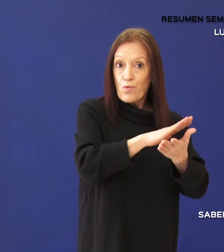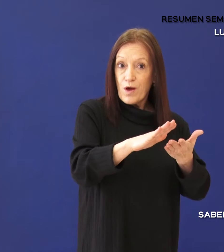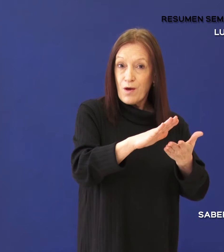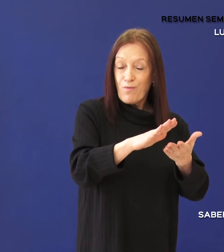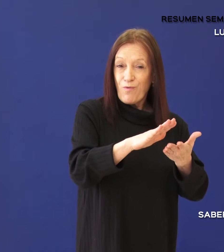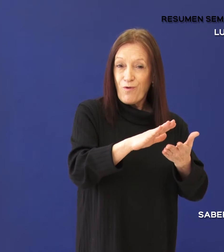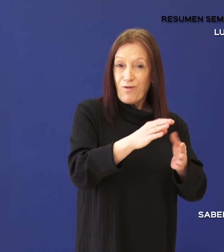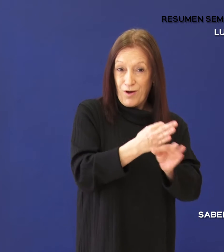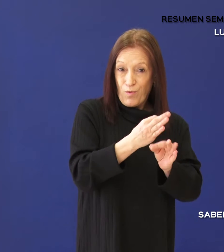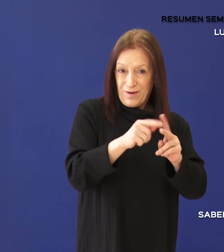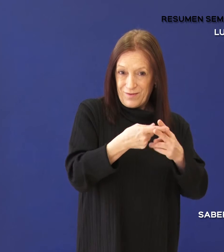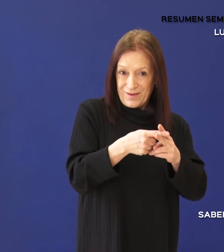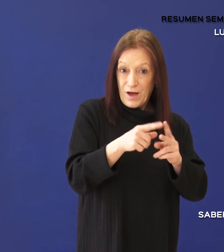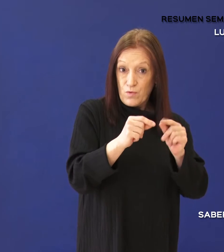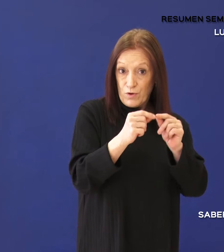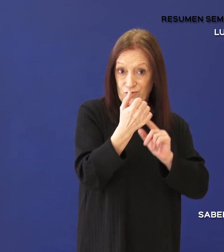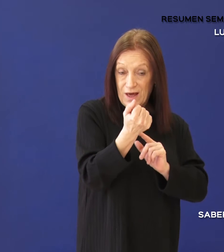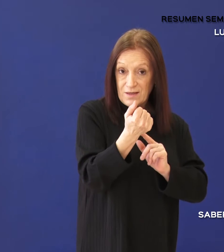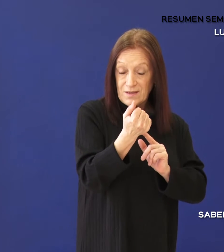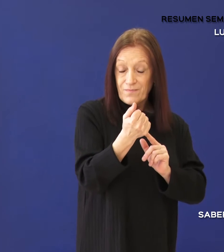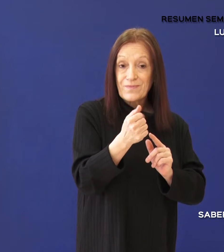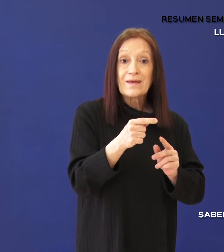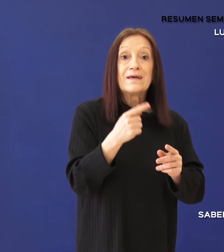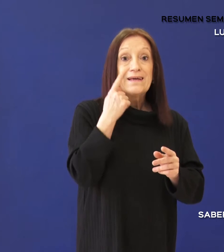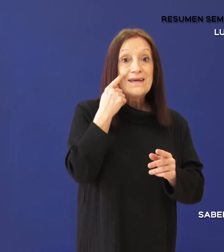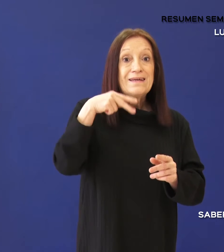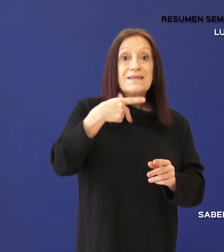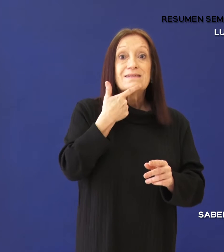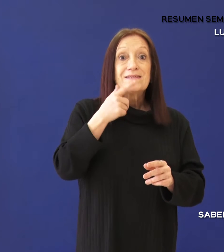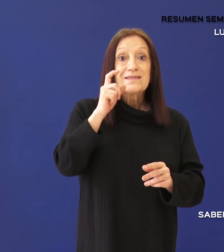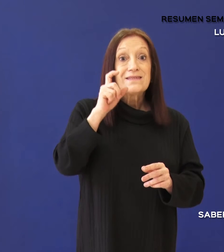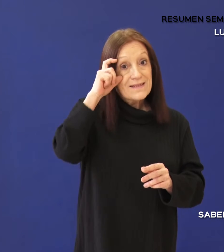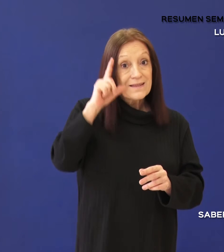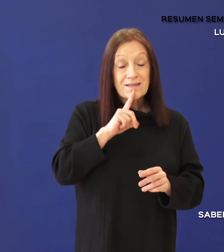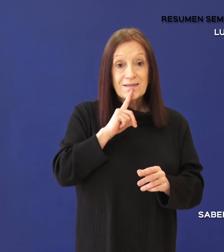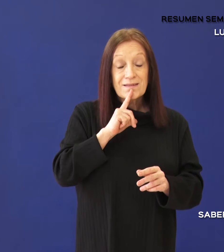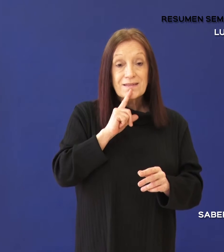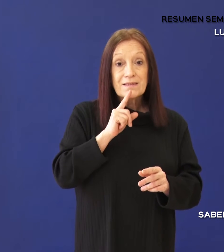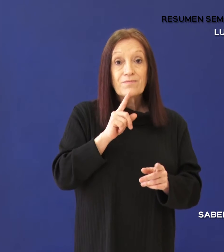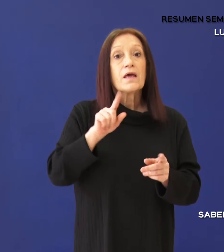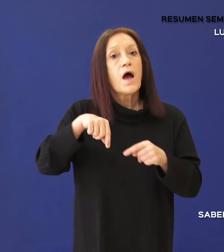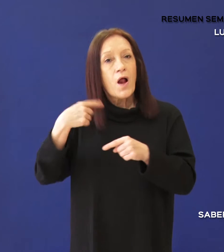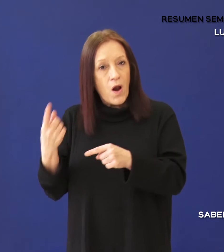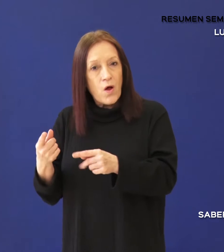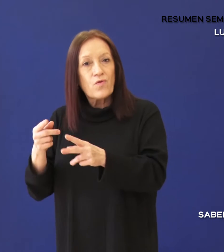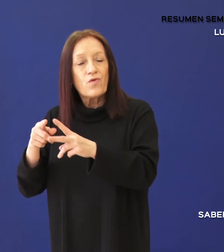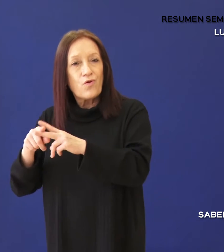destinado a la Escuela Industrial Número 6, el Instituto Superior de Enseñanza Técnica INSET y el Centro de Formación y